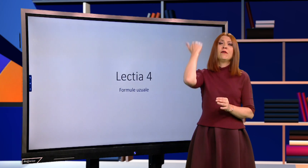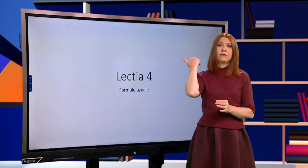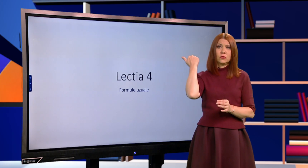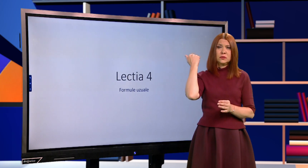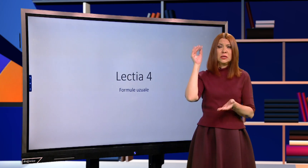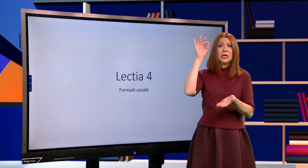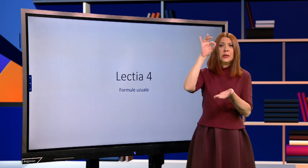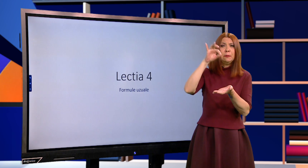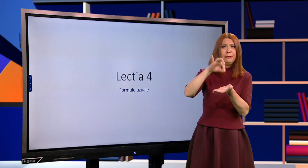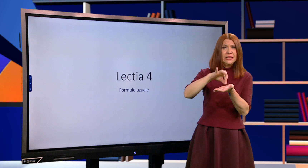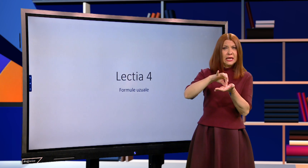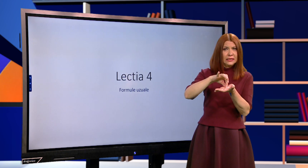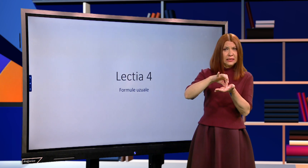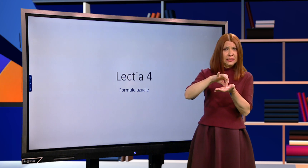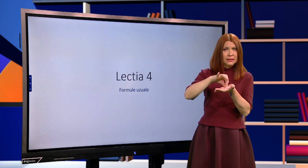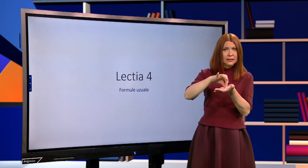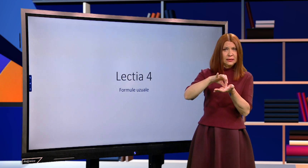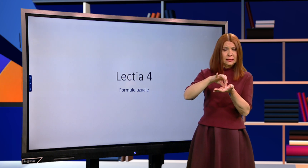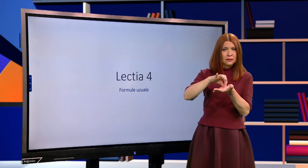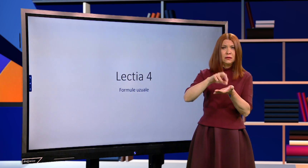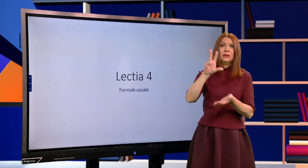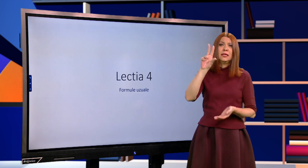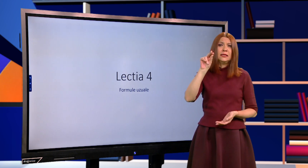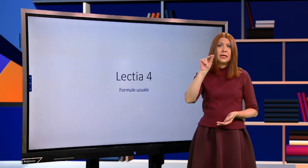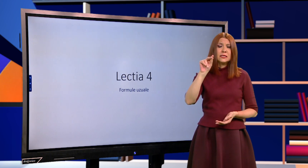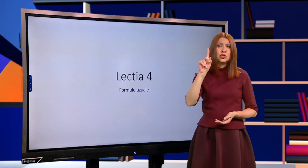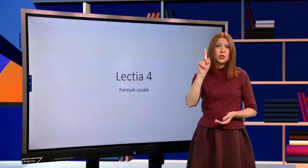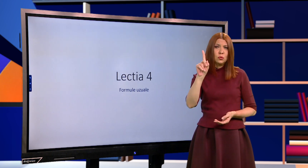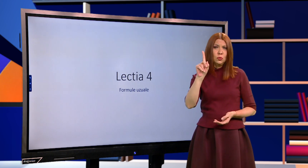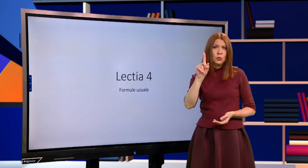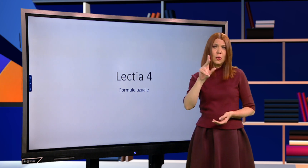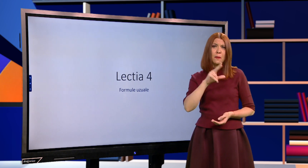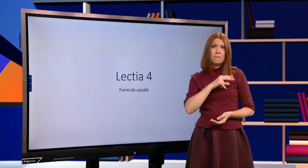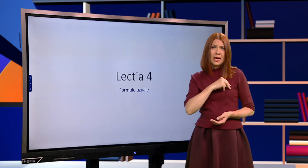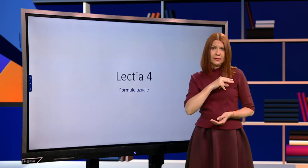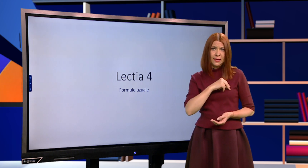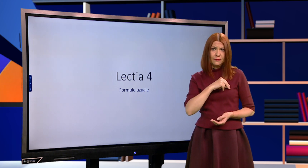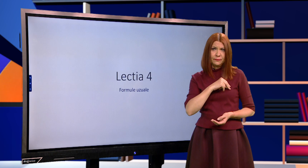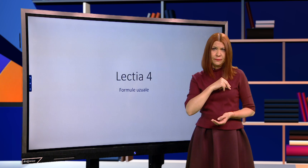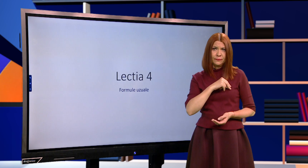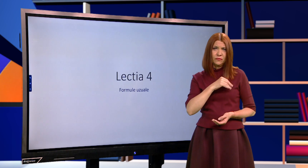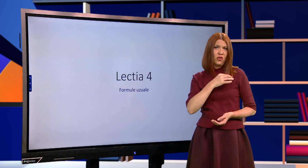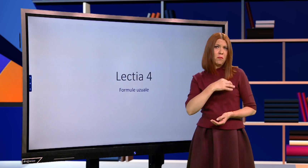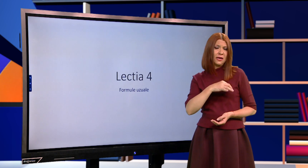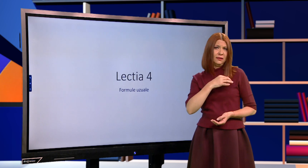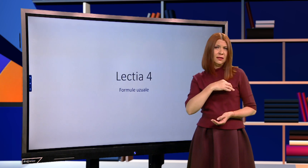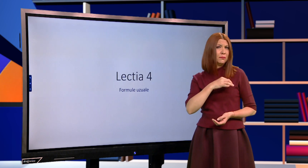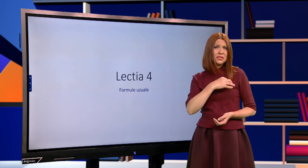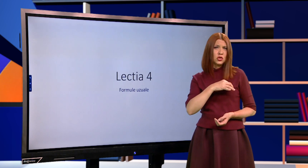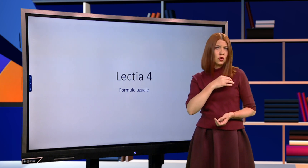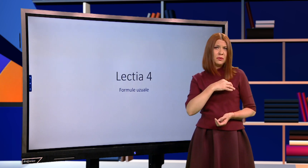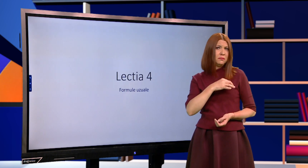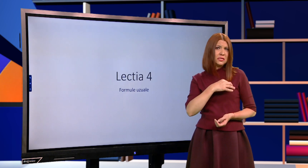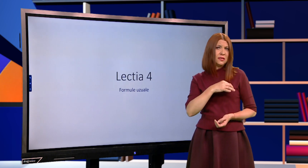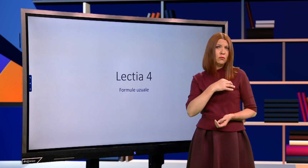a fost... Pe data... De 31 martie. Sau martie.